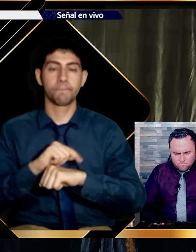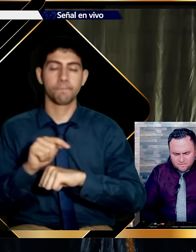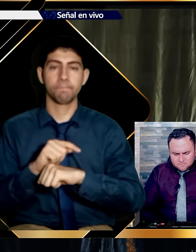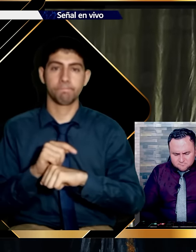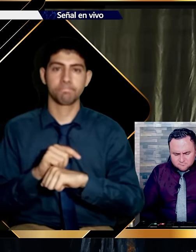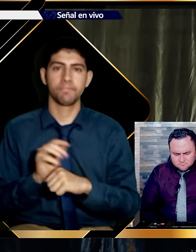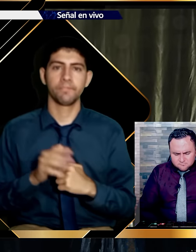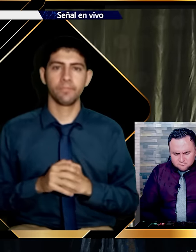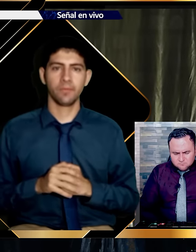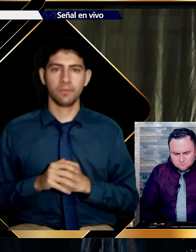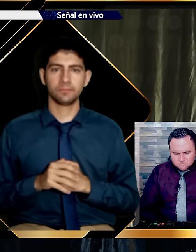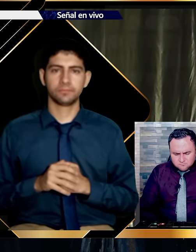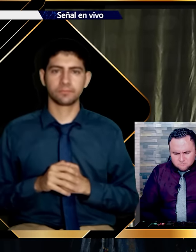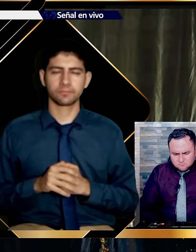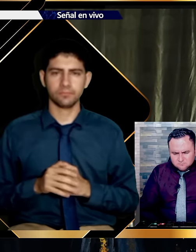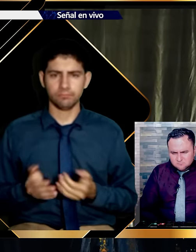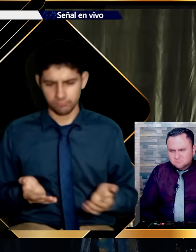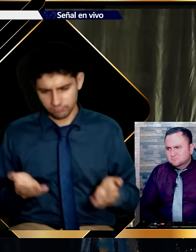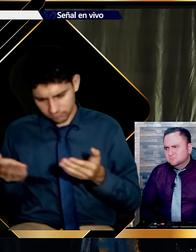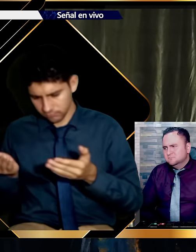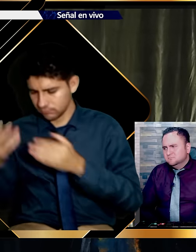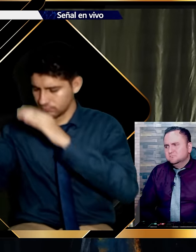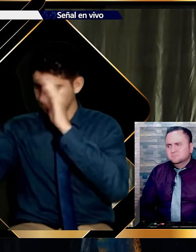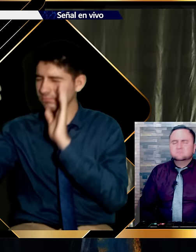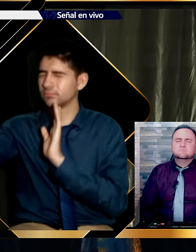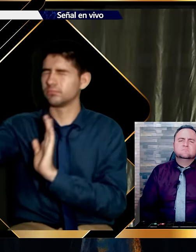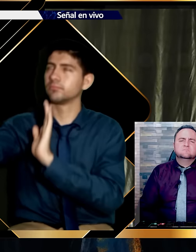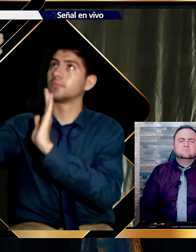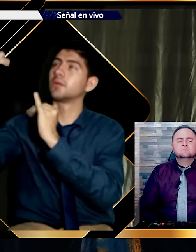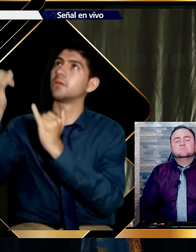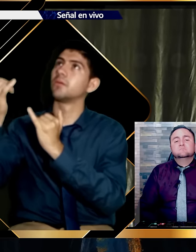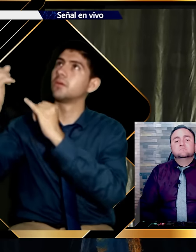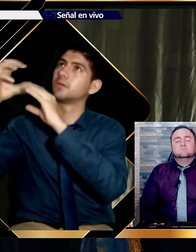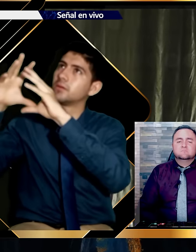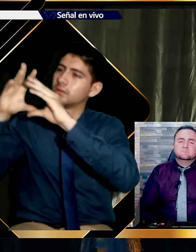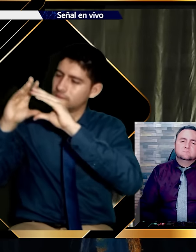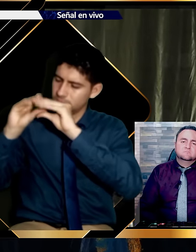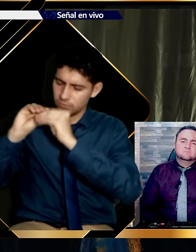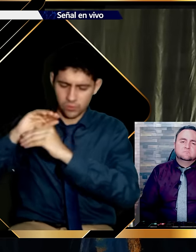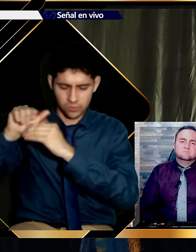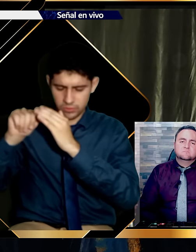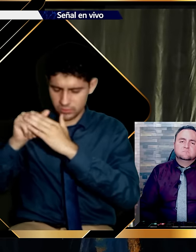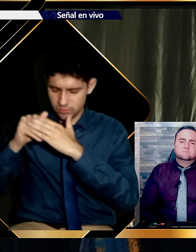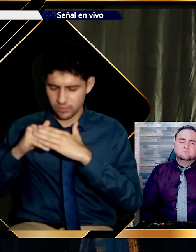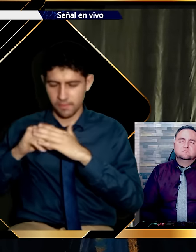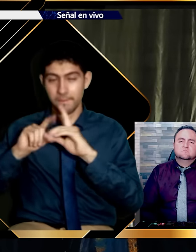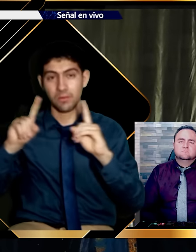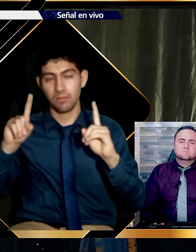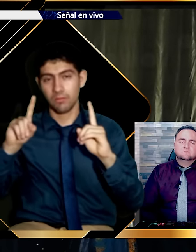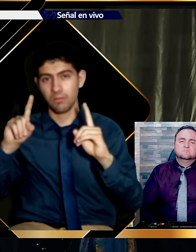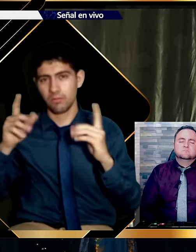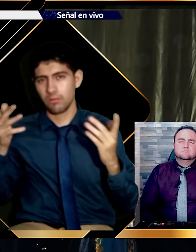Estamos a tiempo. Saca algo más del plato. Si quieres hoy puedes sacar algo más del plato.